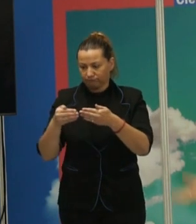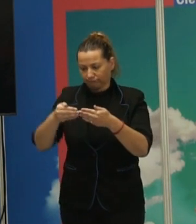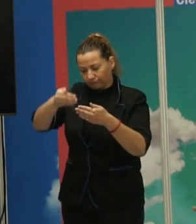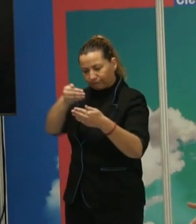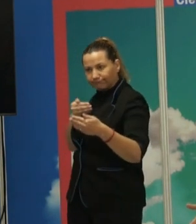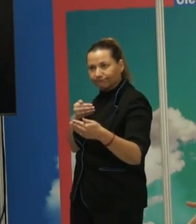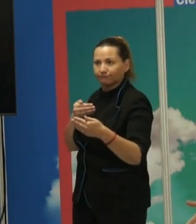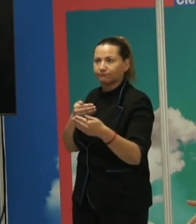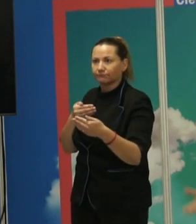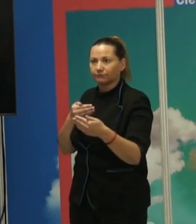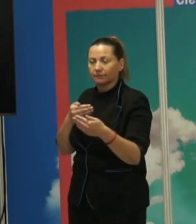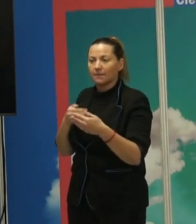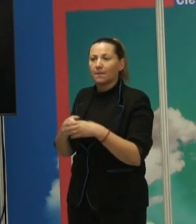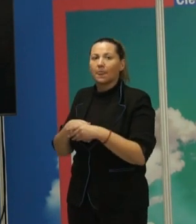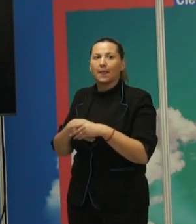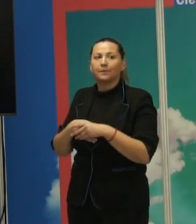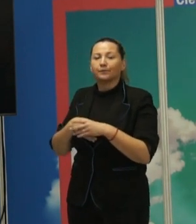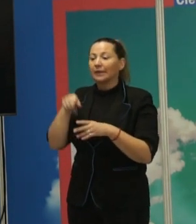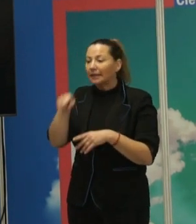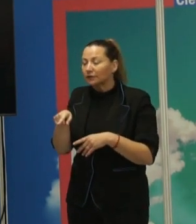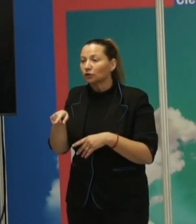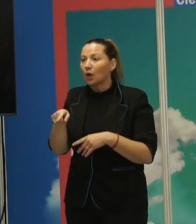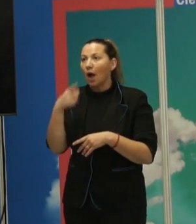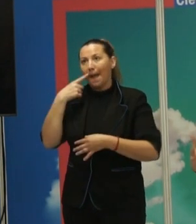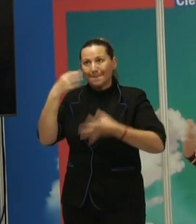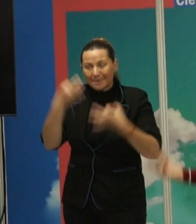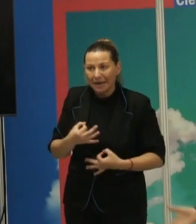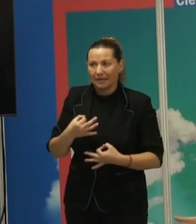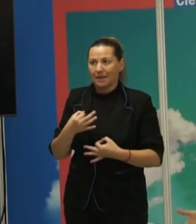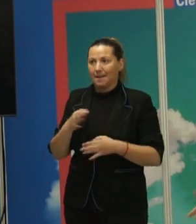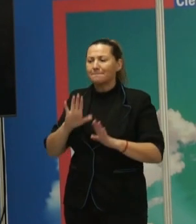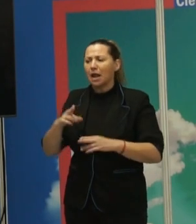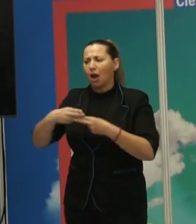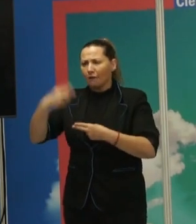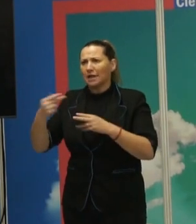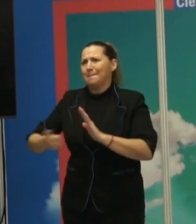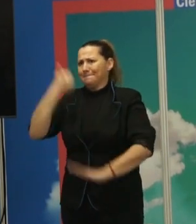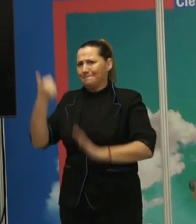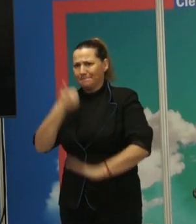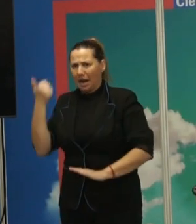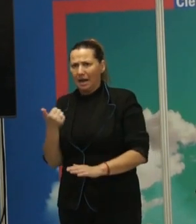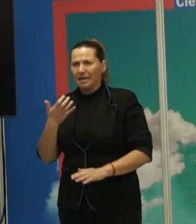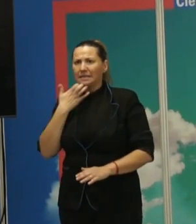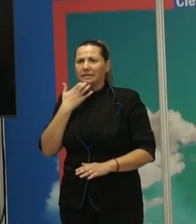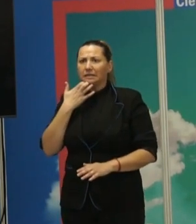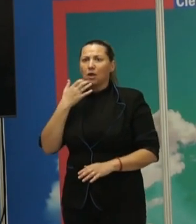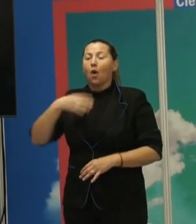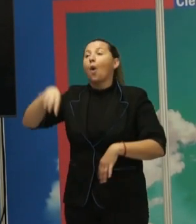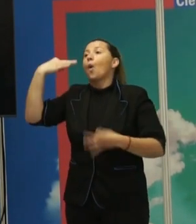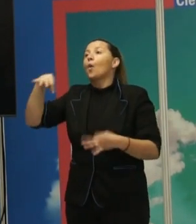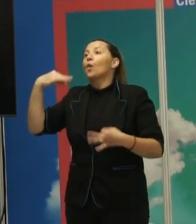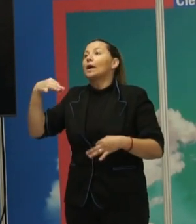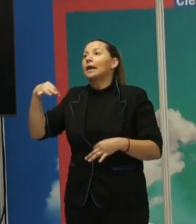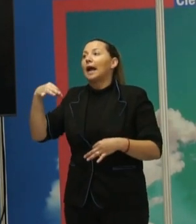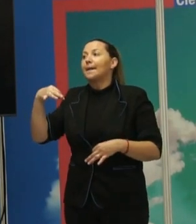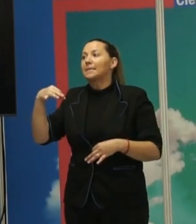al otro lado de la frontera. Y esto, insisto, pues es cierto, pero las fronteras son mucho más, ¿no? Si solo nos quedamos en esta parte, que es la